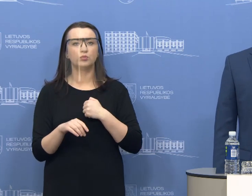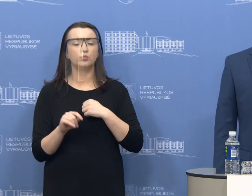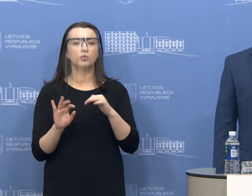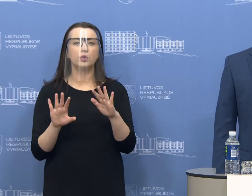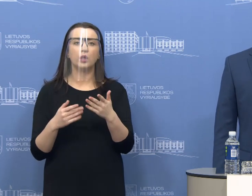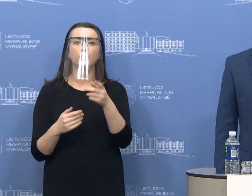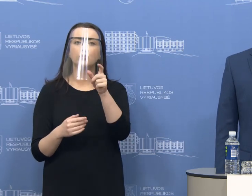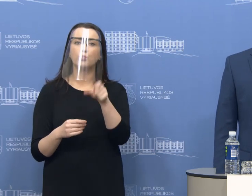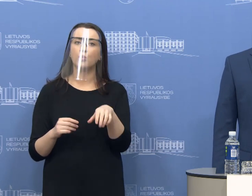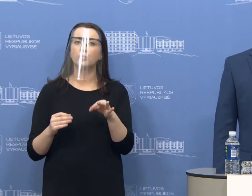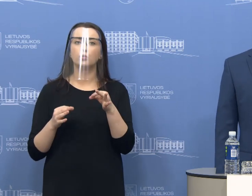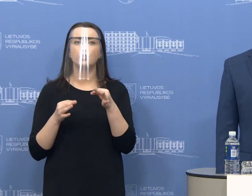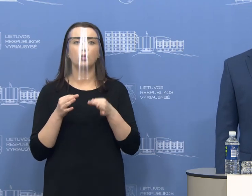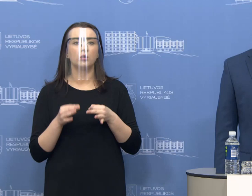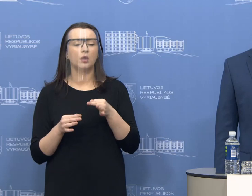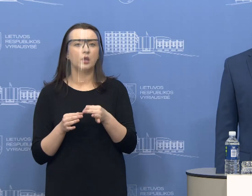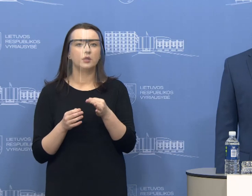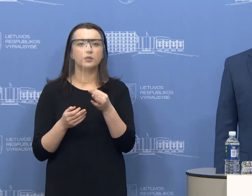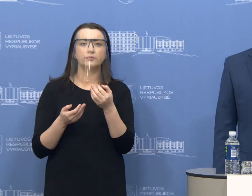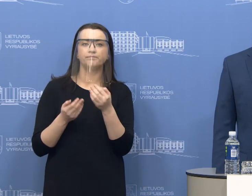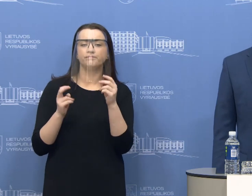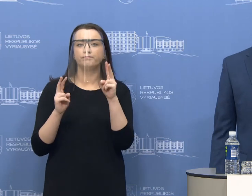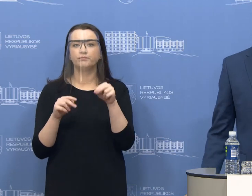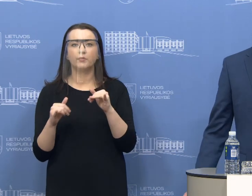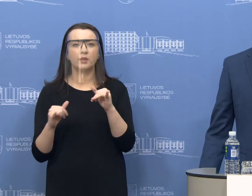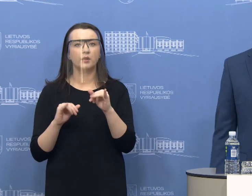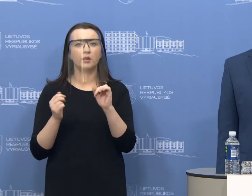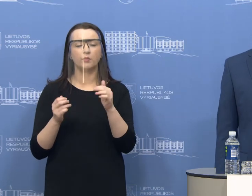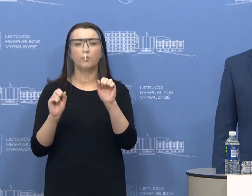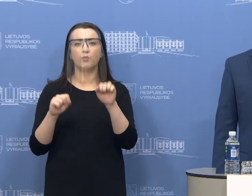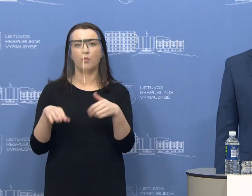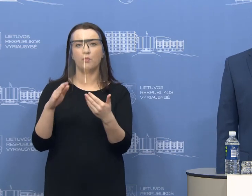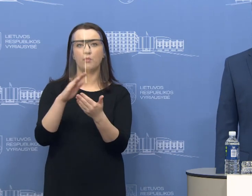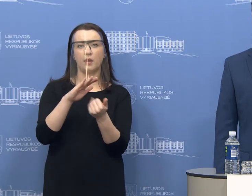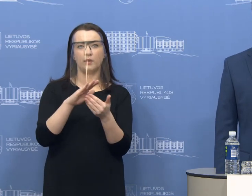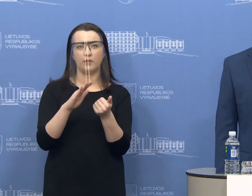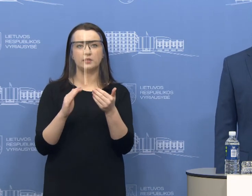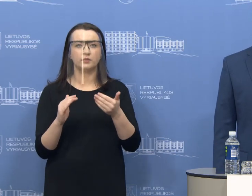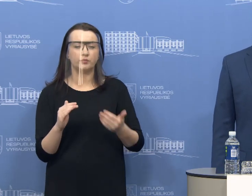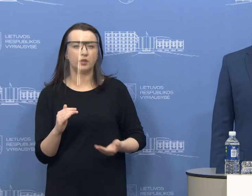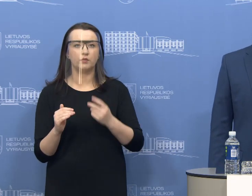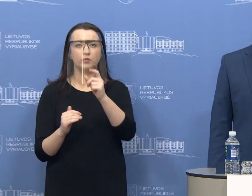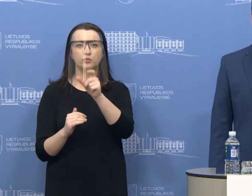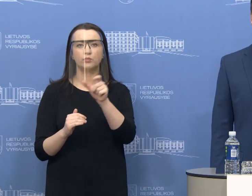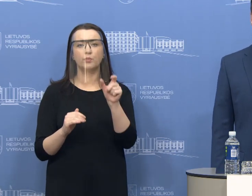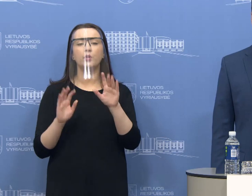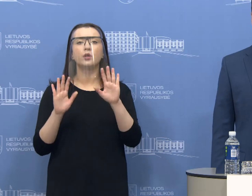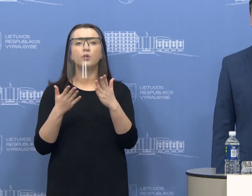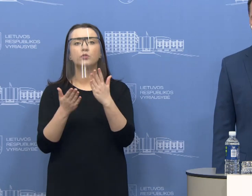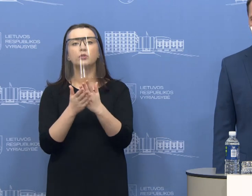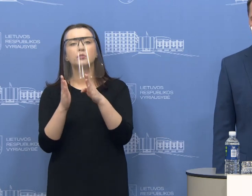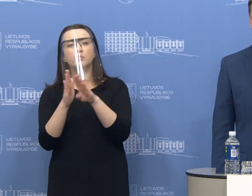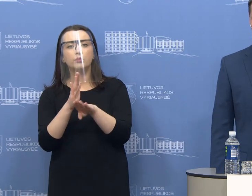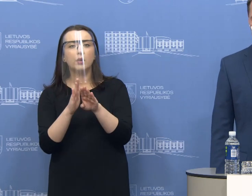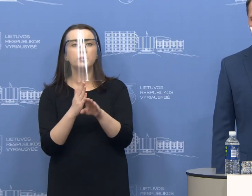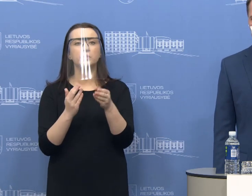išvelgs nors vieno abejoniais, turės galimybę pasikviesti žmonės fiziškai pasave. Bet jeigu mes kalbėtumėm apie tokius stipinius